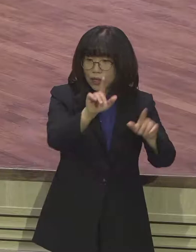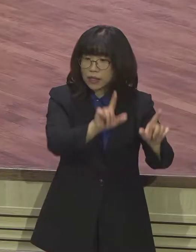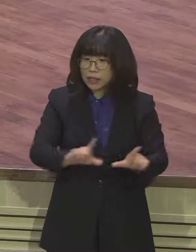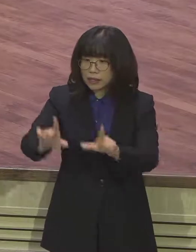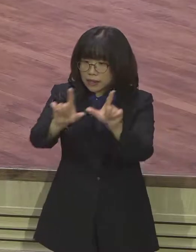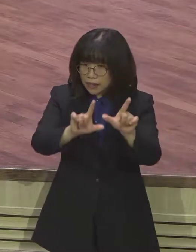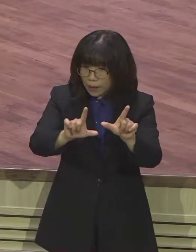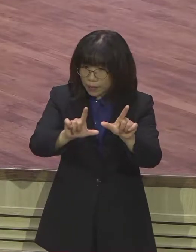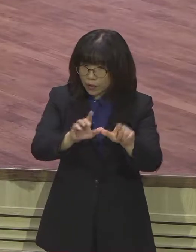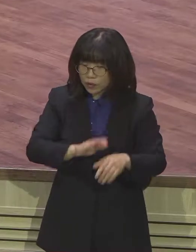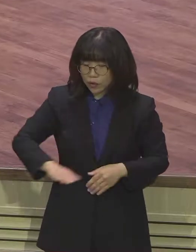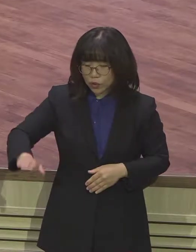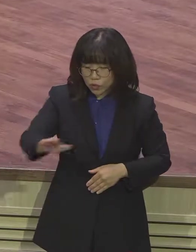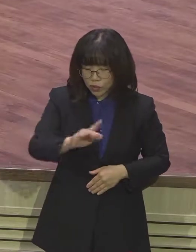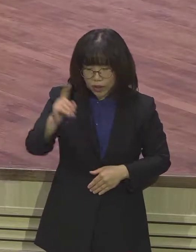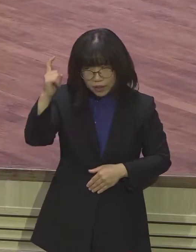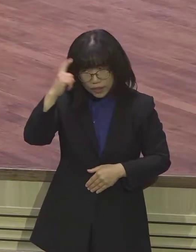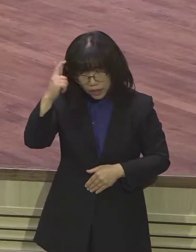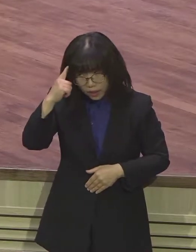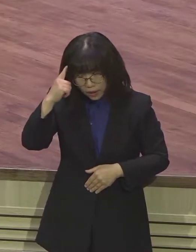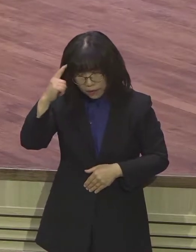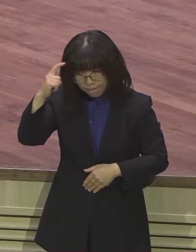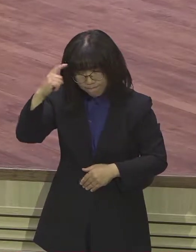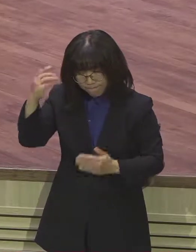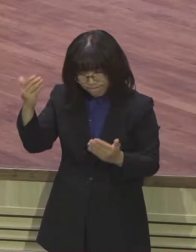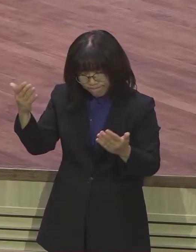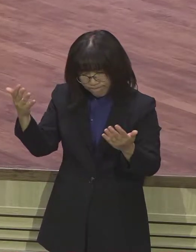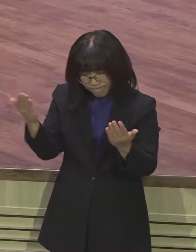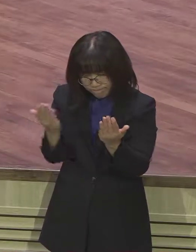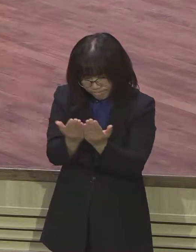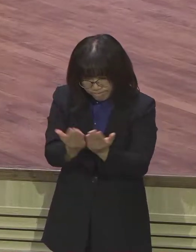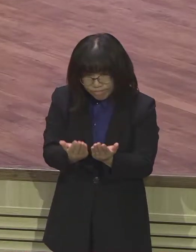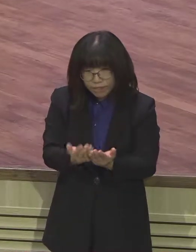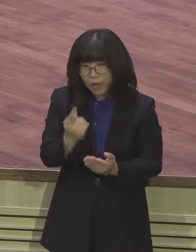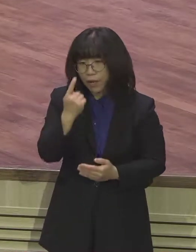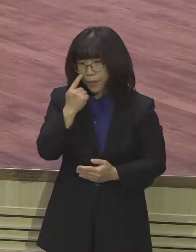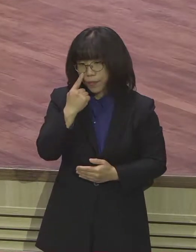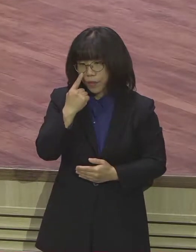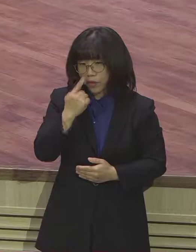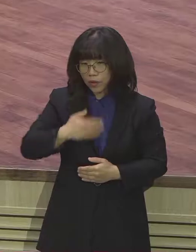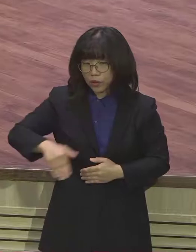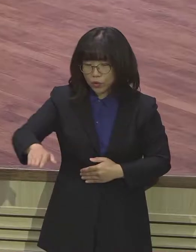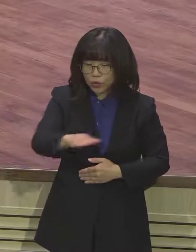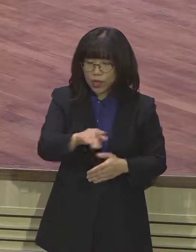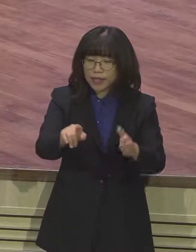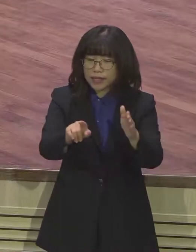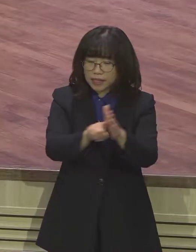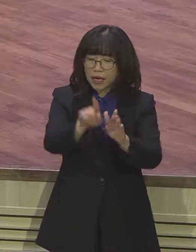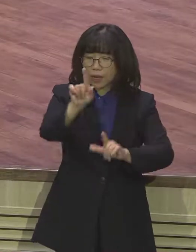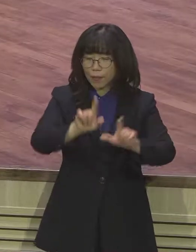또 우리의 생각을 재워보실 뿐만 아니라 우리의 신앙의 넓이와 높이와 길이를 재워보실 줄 믿습니다.